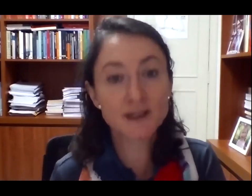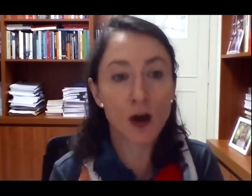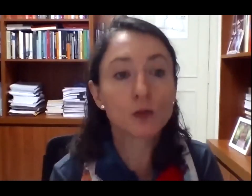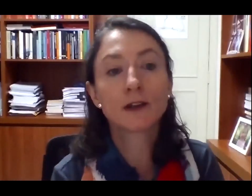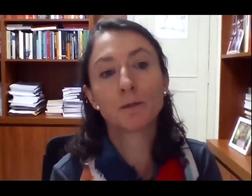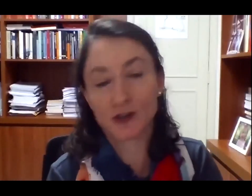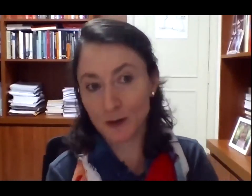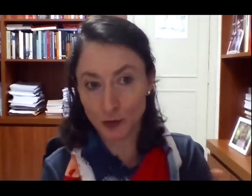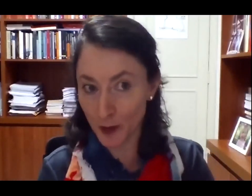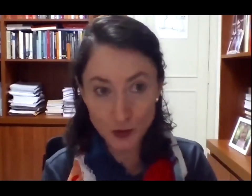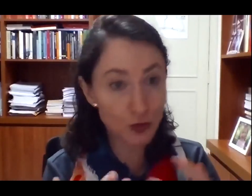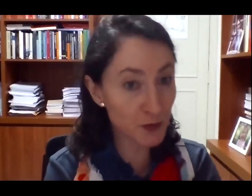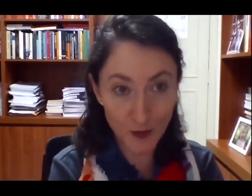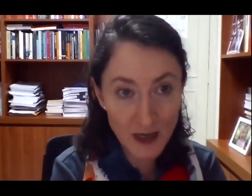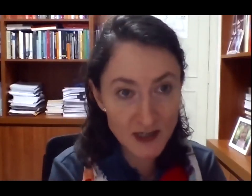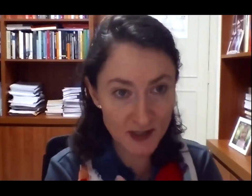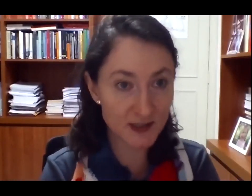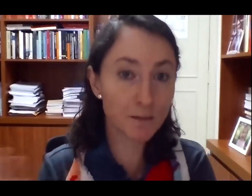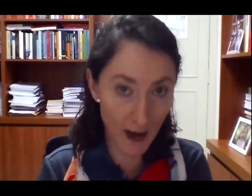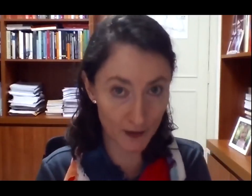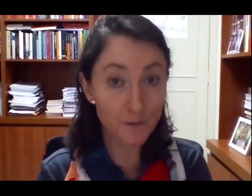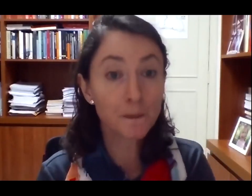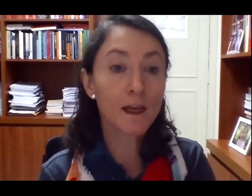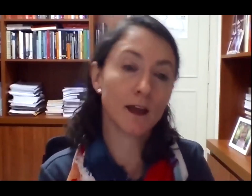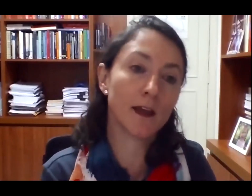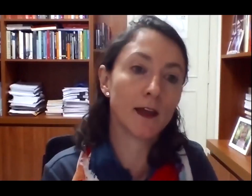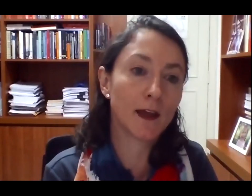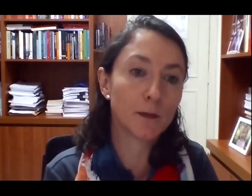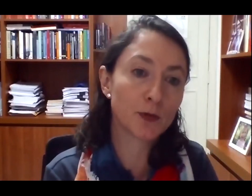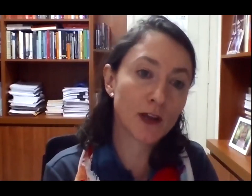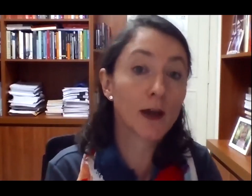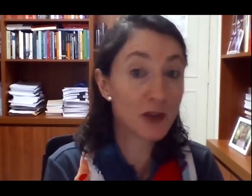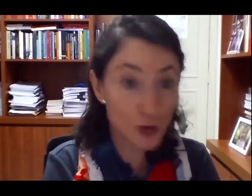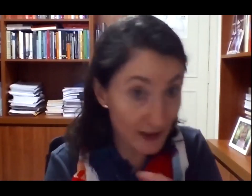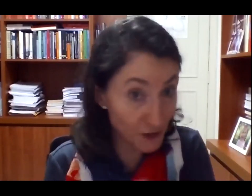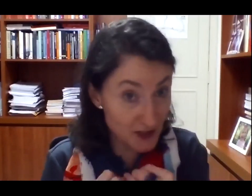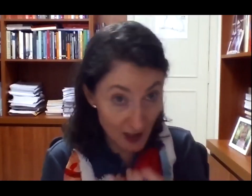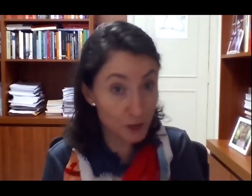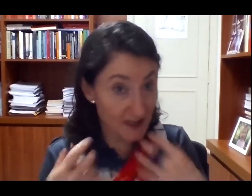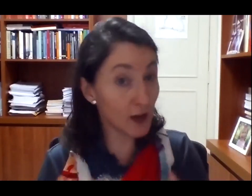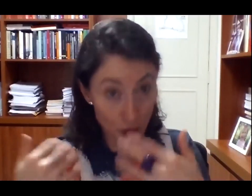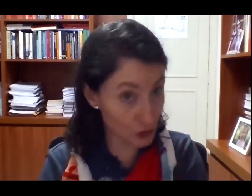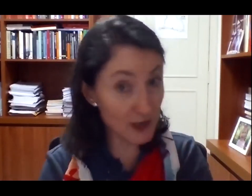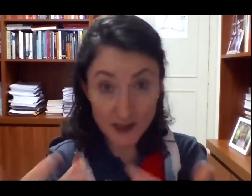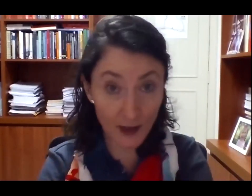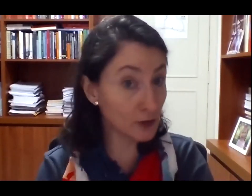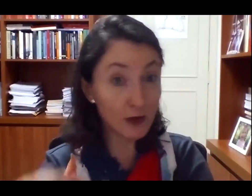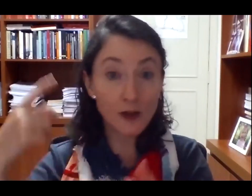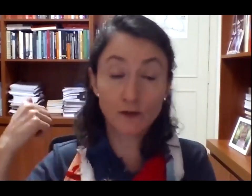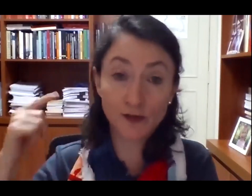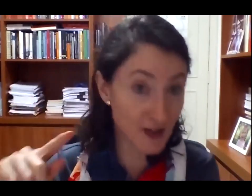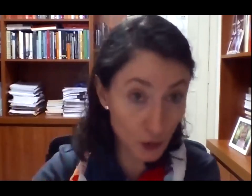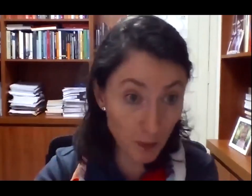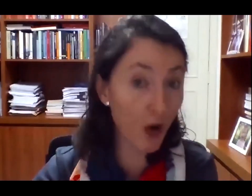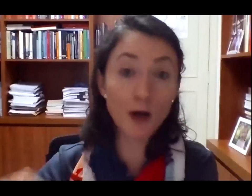separação, por exemplo, os próprios grupos feministas separam, porque a pessoa é deficiente, mas ela continua sendo